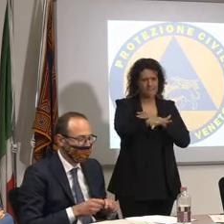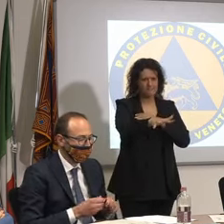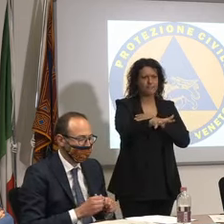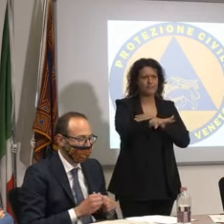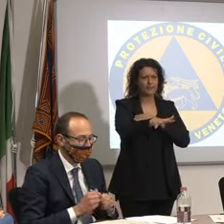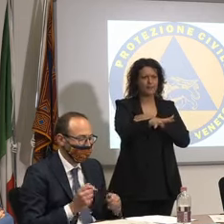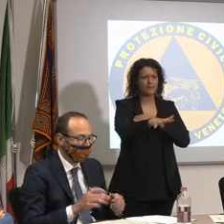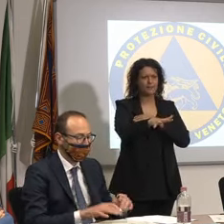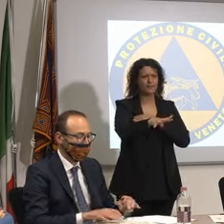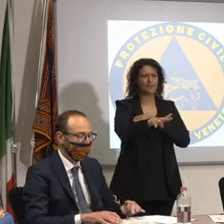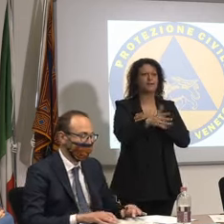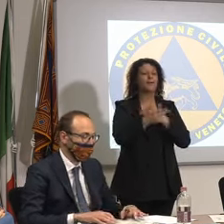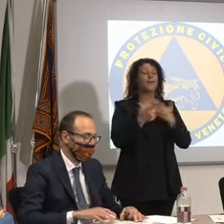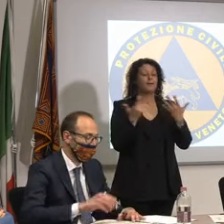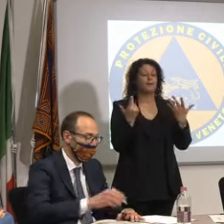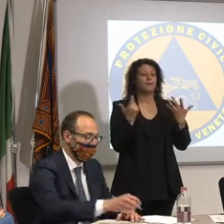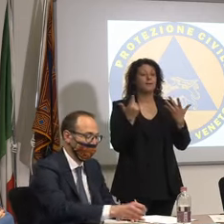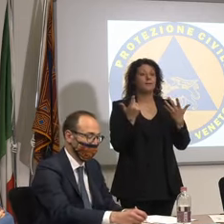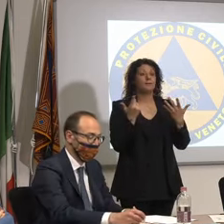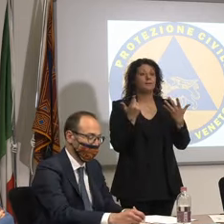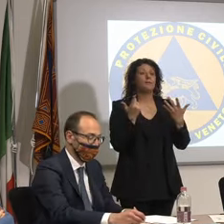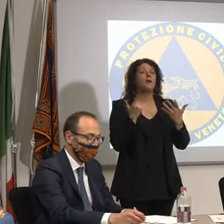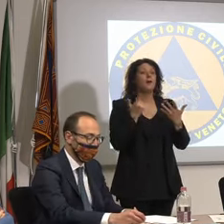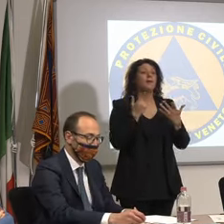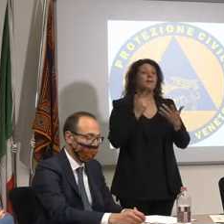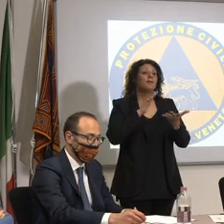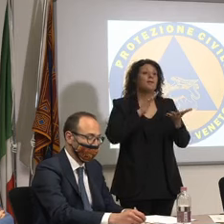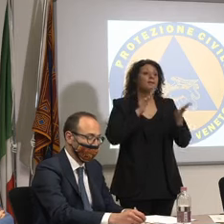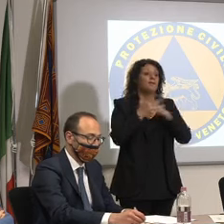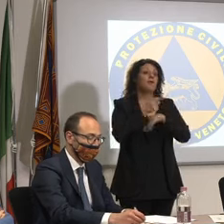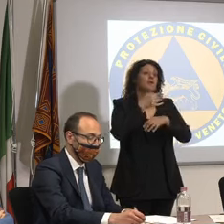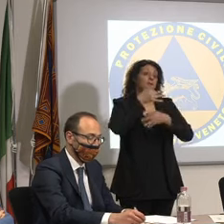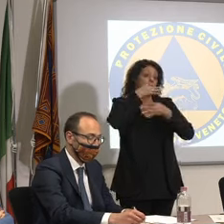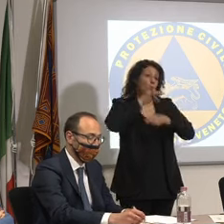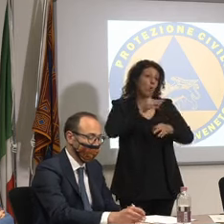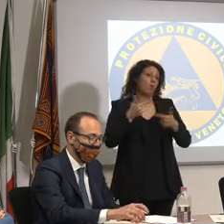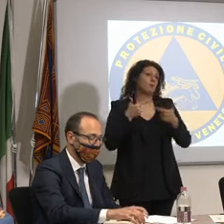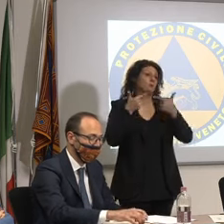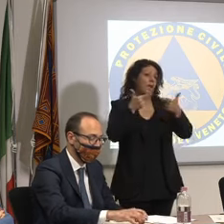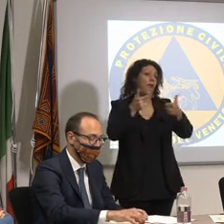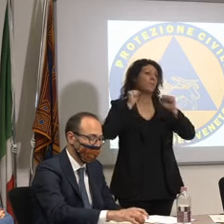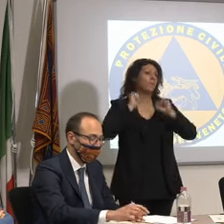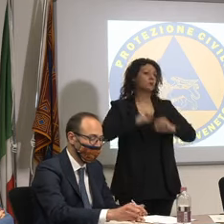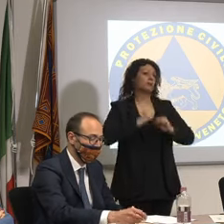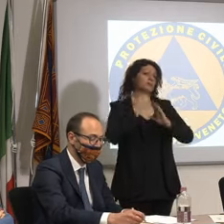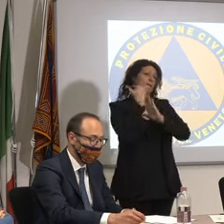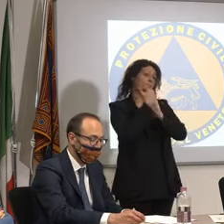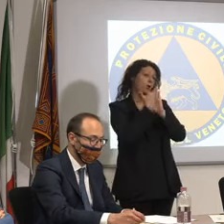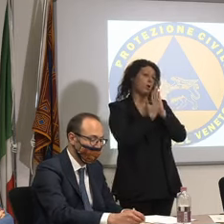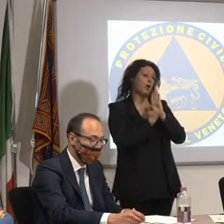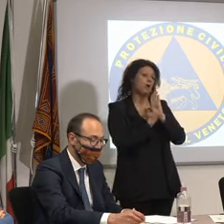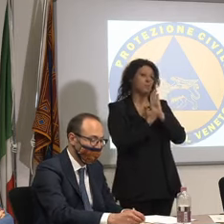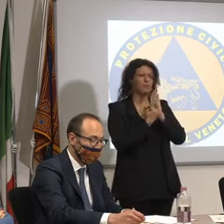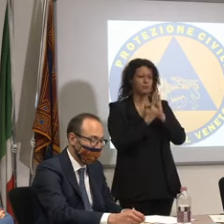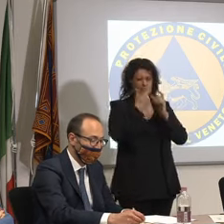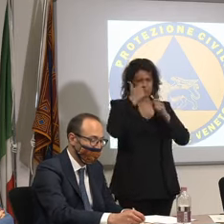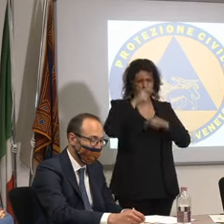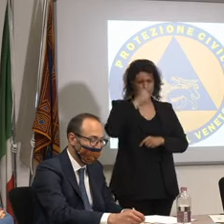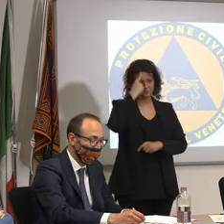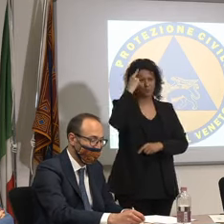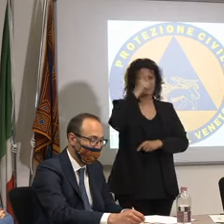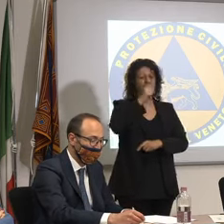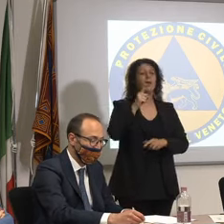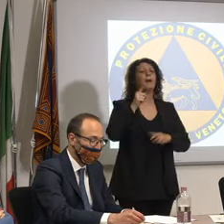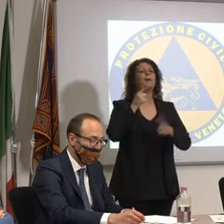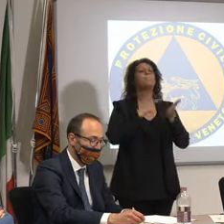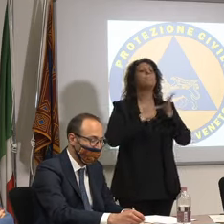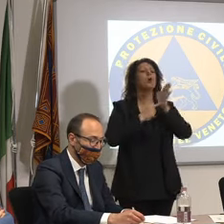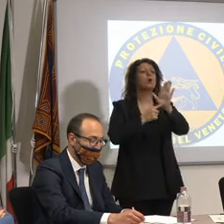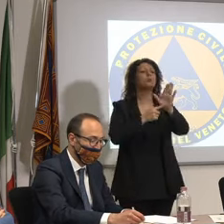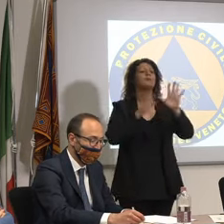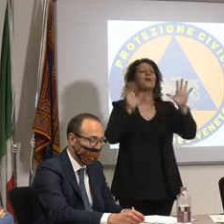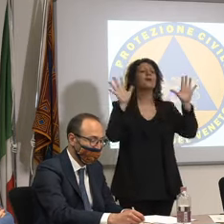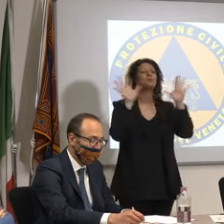sia possibile nella programmazione voi capite la mostra del cinema ci sono turisti o meglio